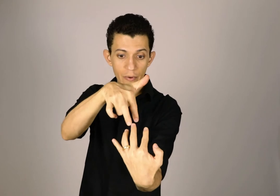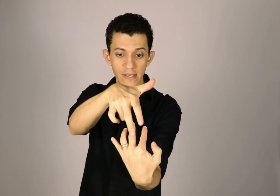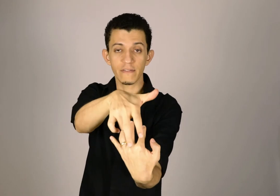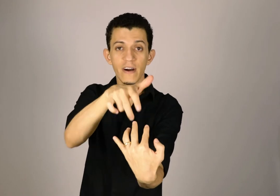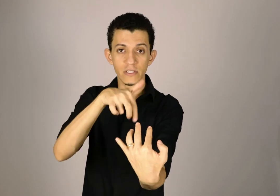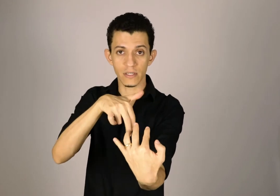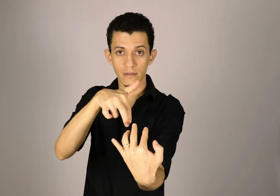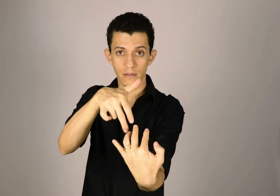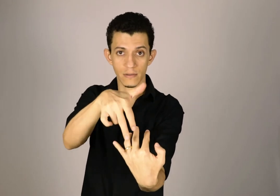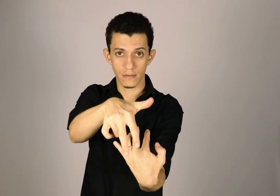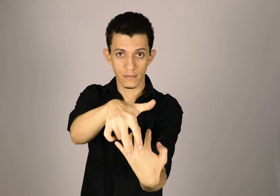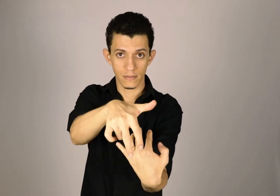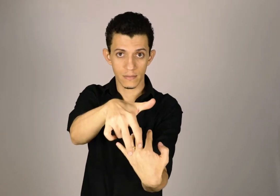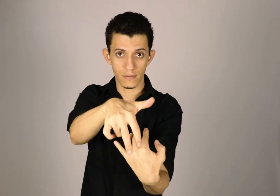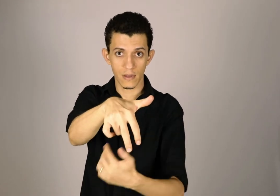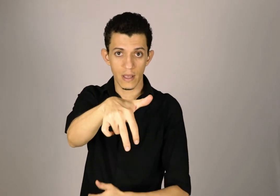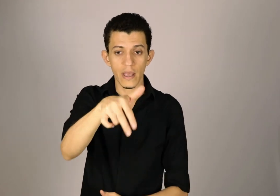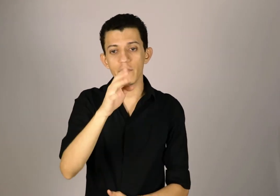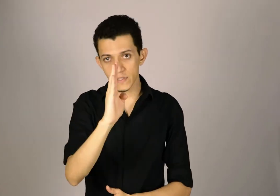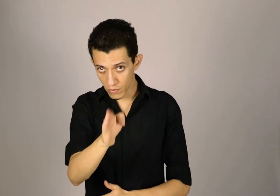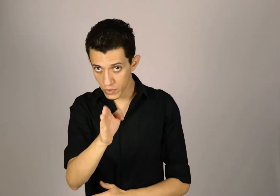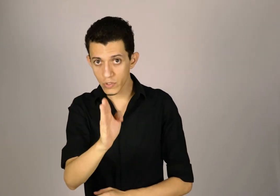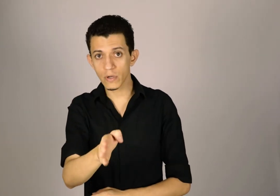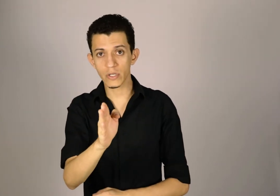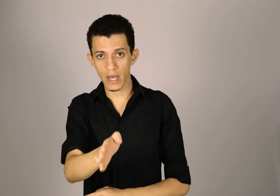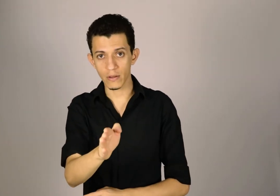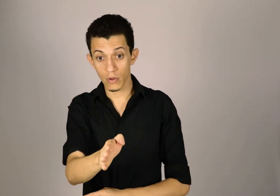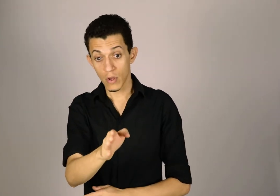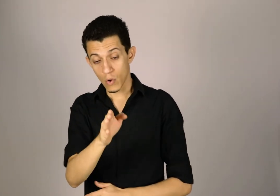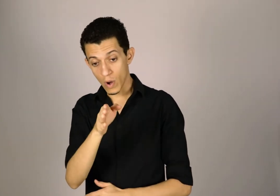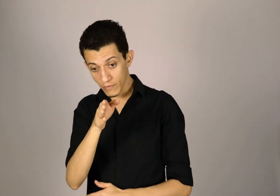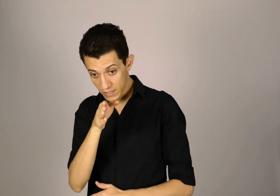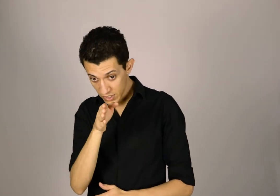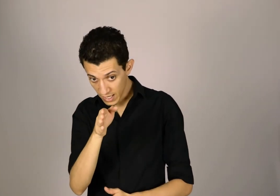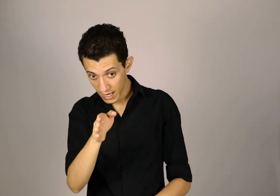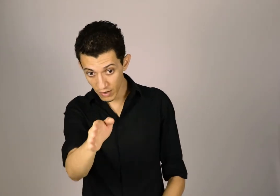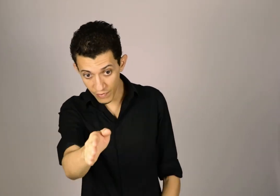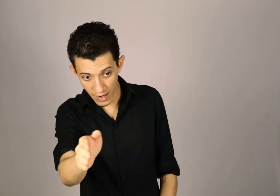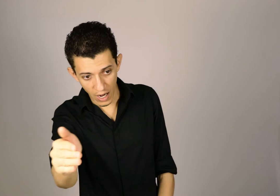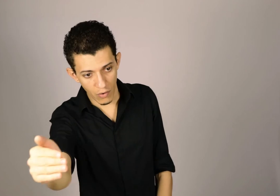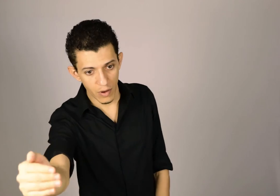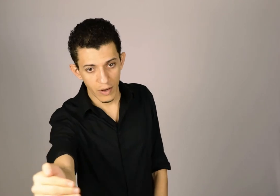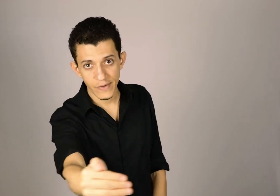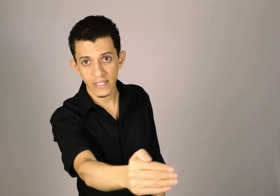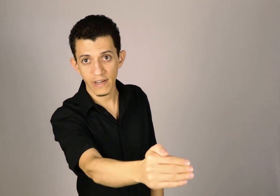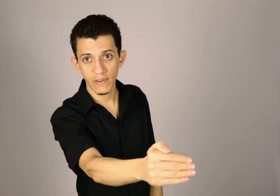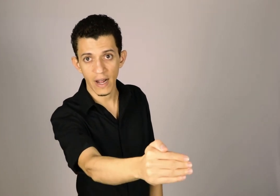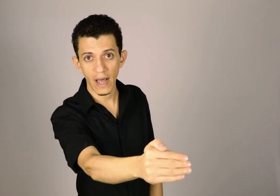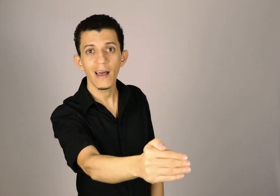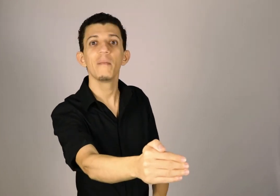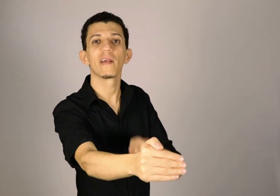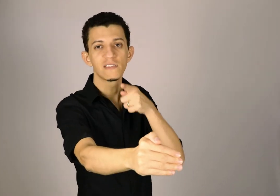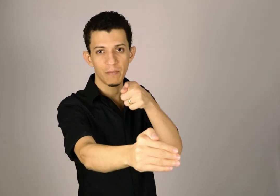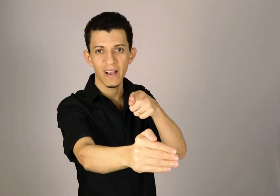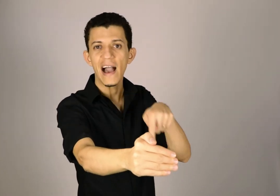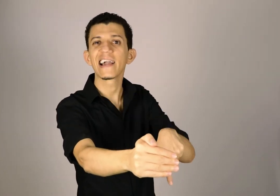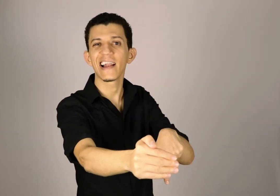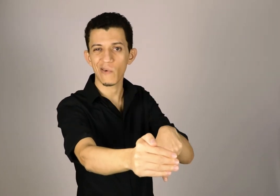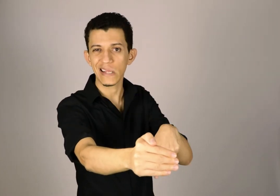essa faixa. E você continua direto. Quando você chegar lá no final, você vai virar para você pegar aquela quarta